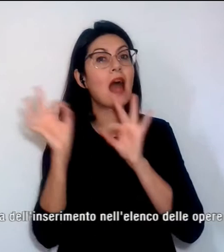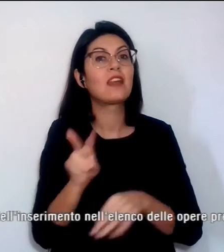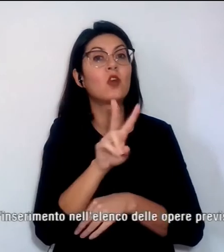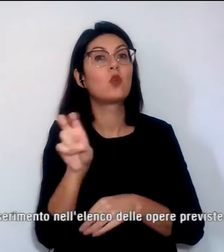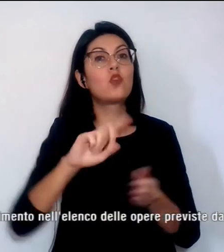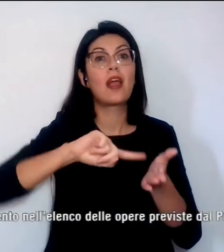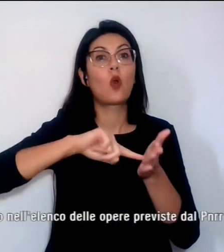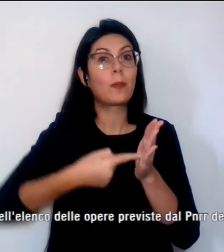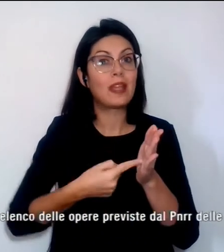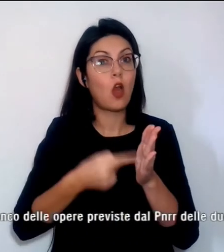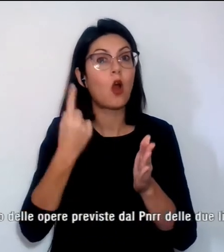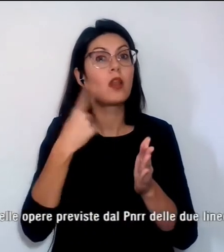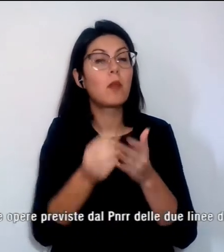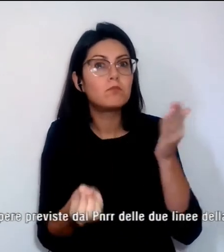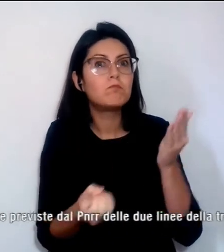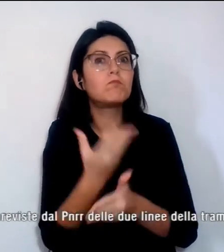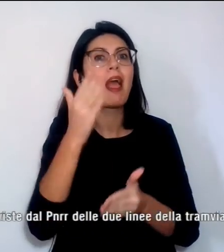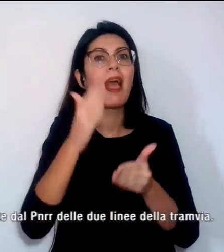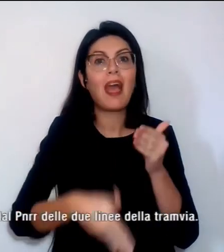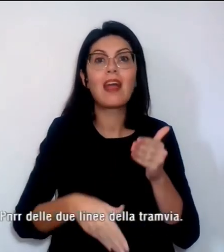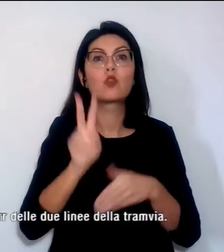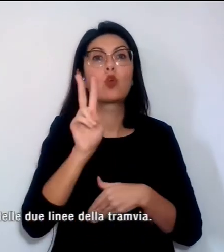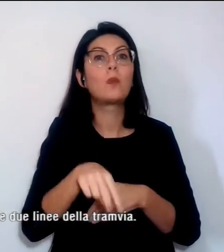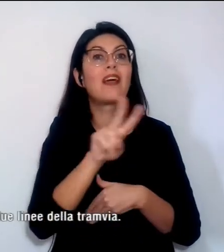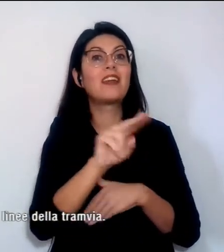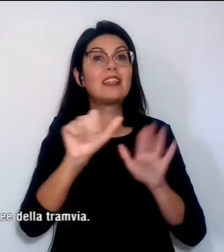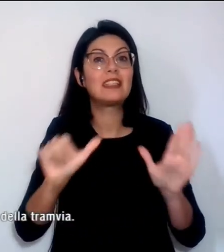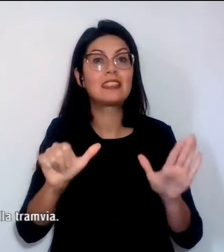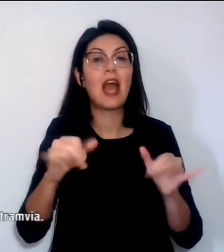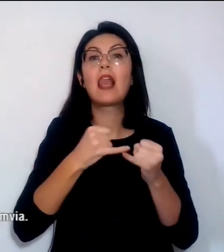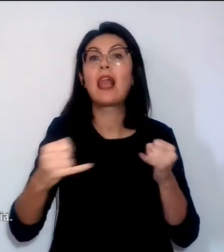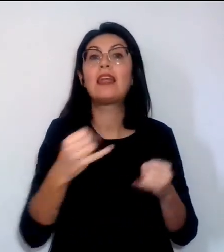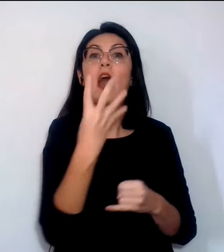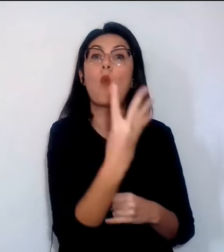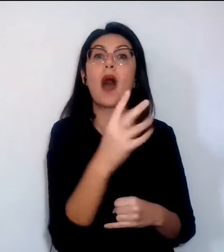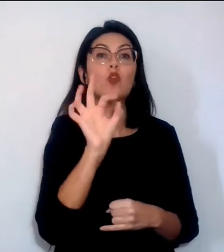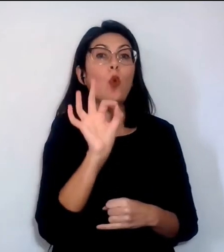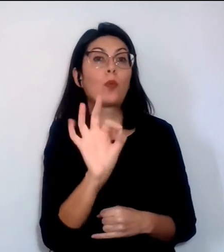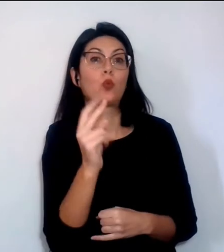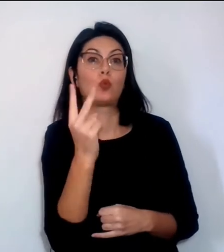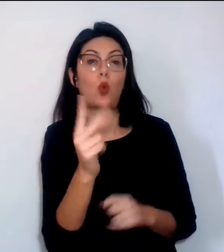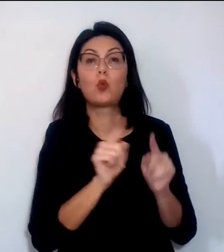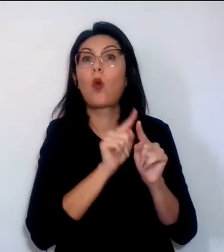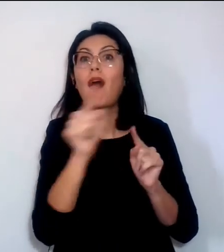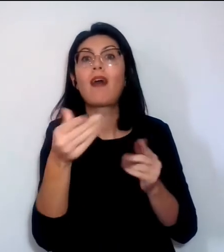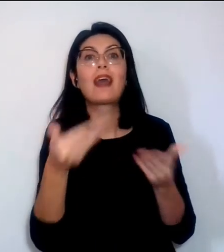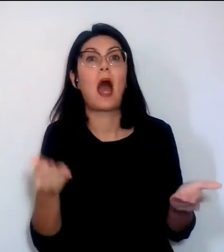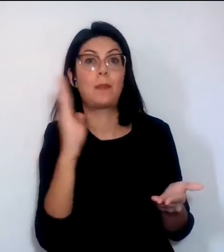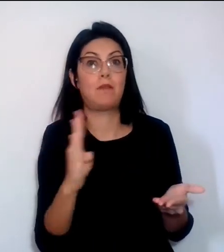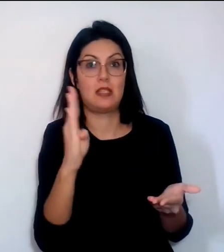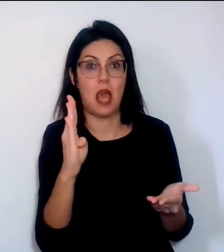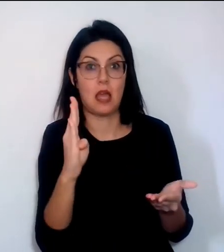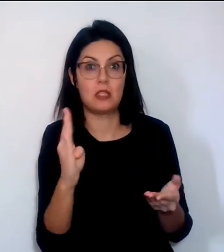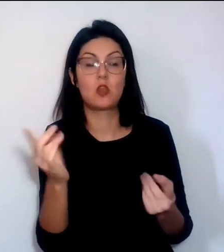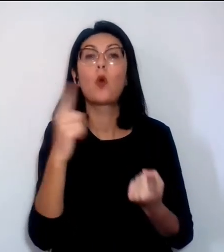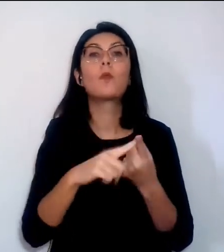entro il 2026 la linea 4.2 per Campi-Bisenzio e 150